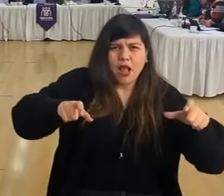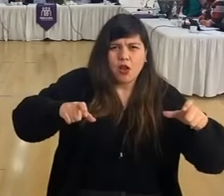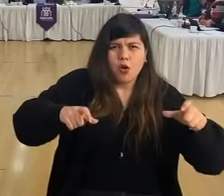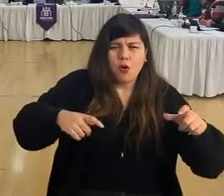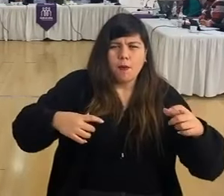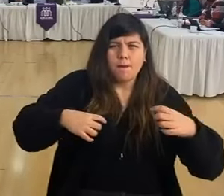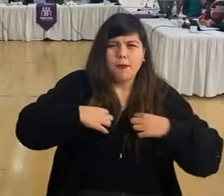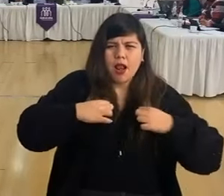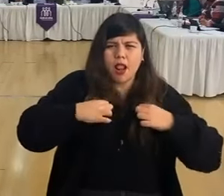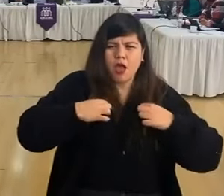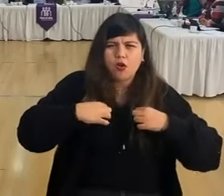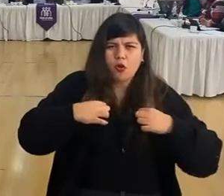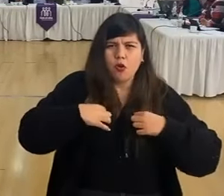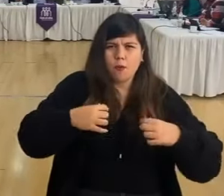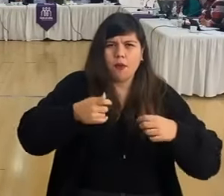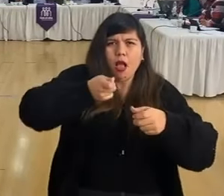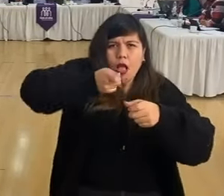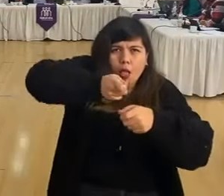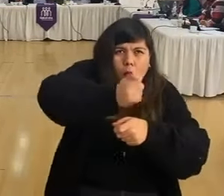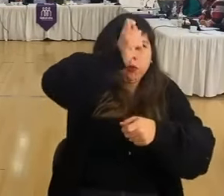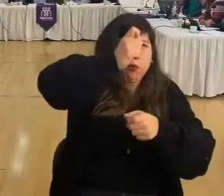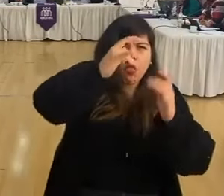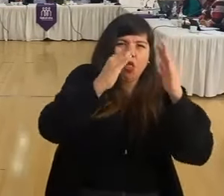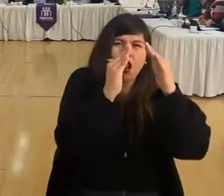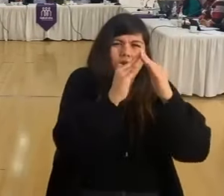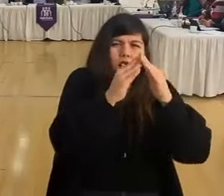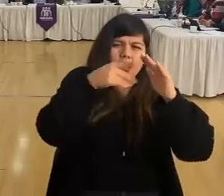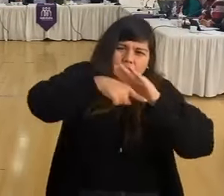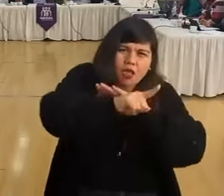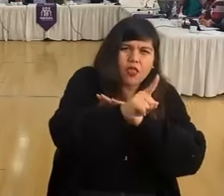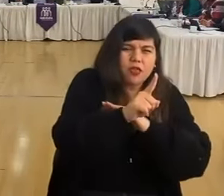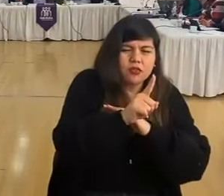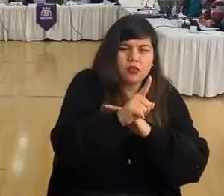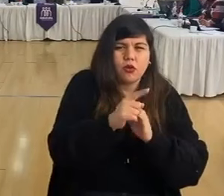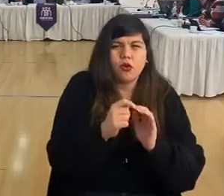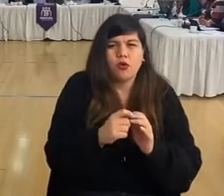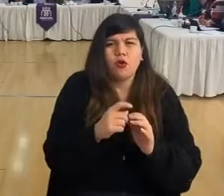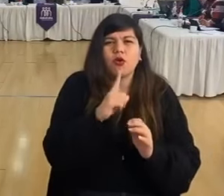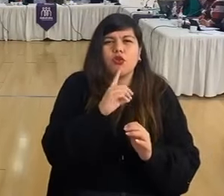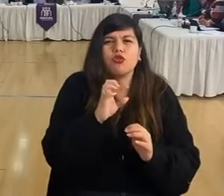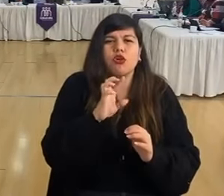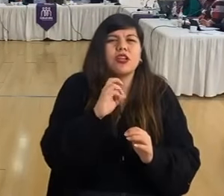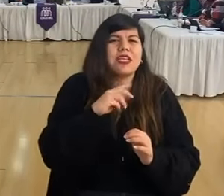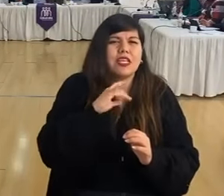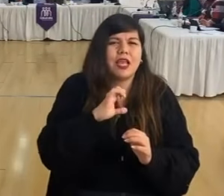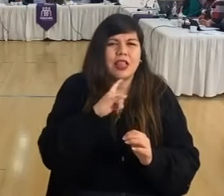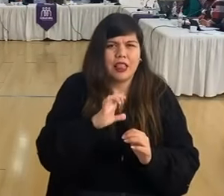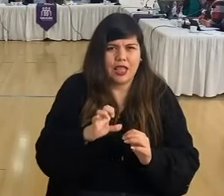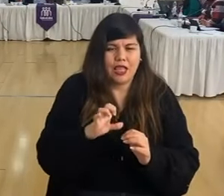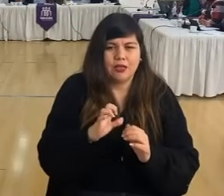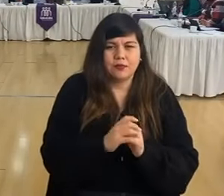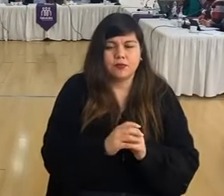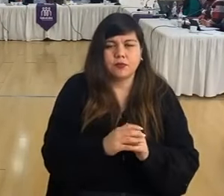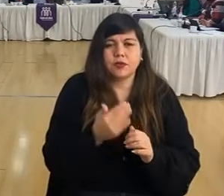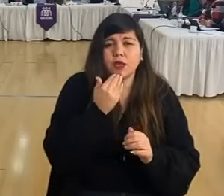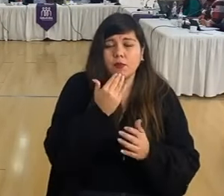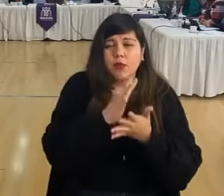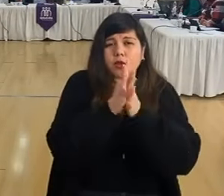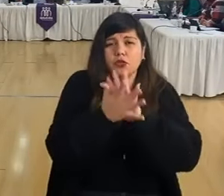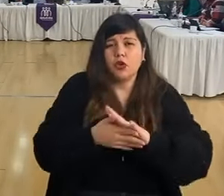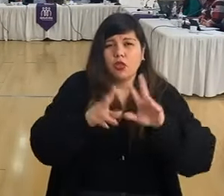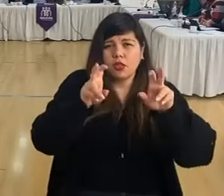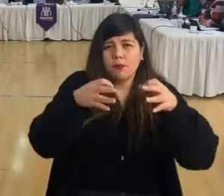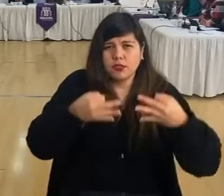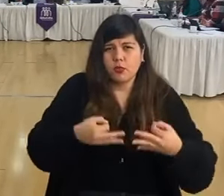ropa desde la reja de las casas para el brazo largo que le llaman, con torniquete incluso. Y todo lo que sea